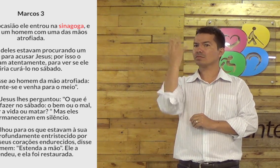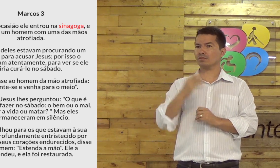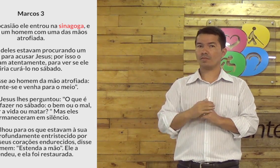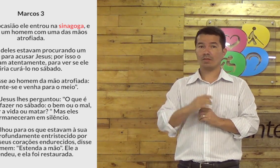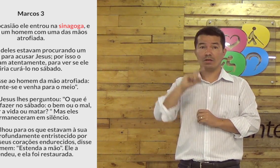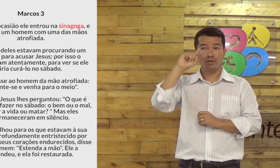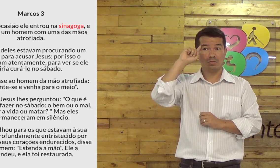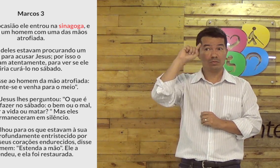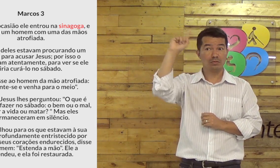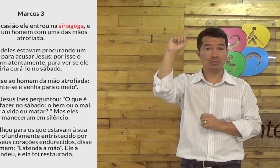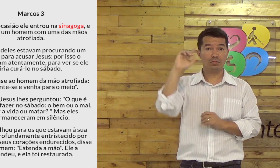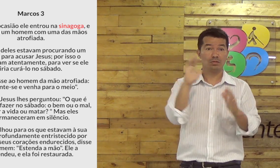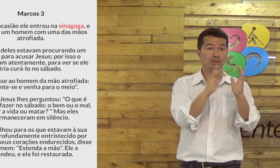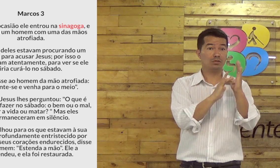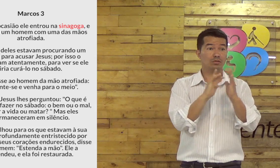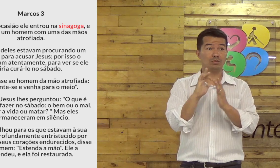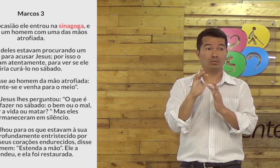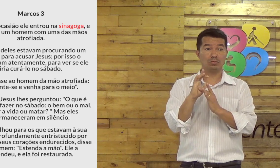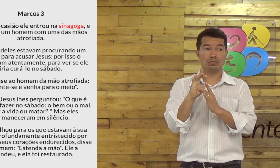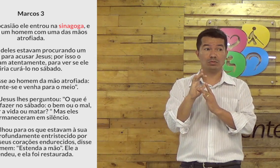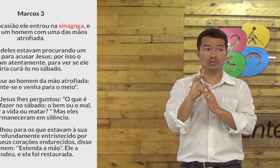longo. O aconteceu? Um dia,